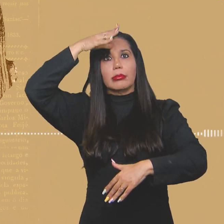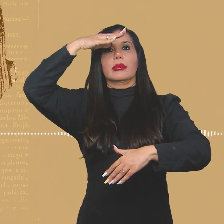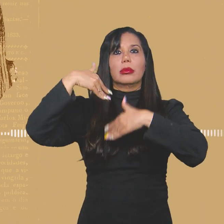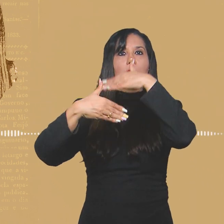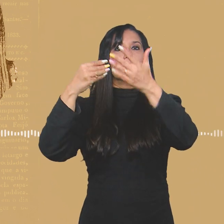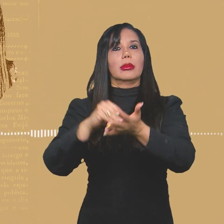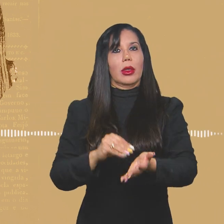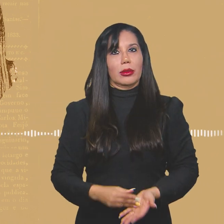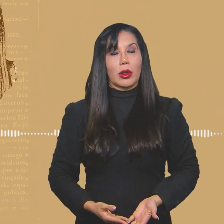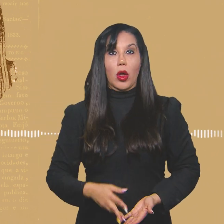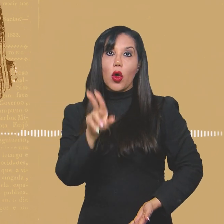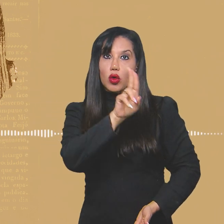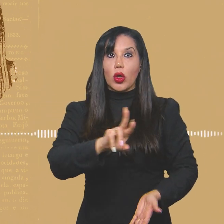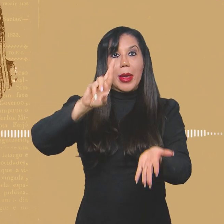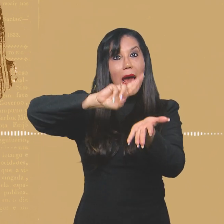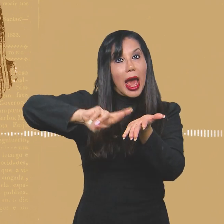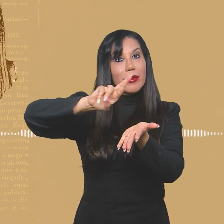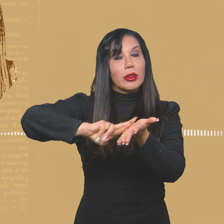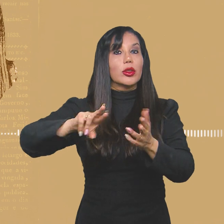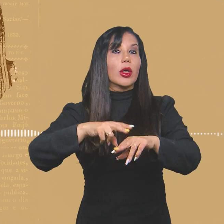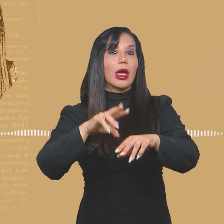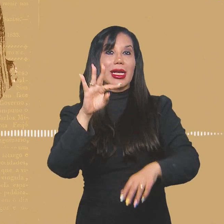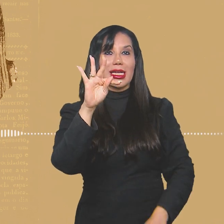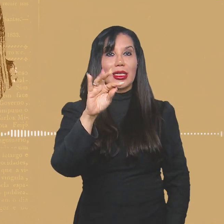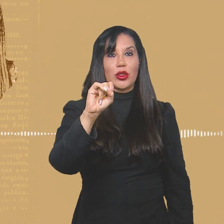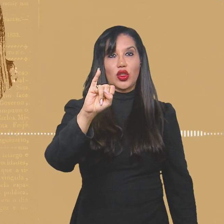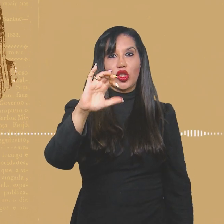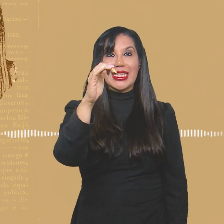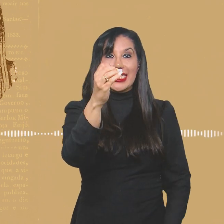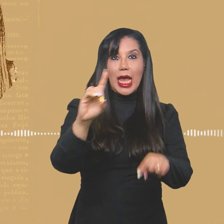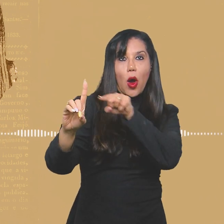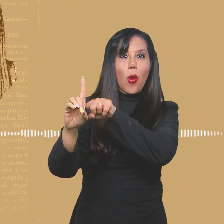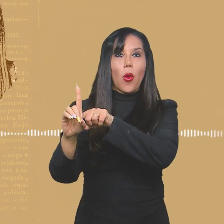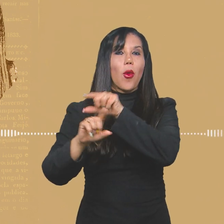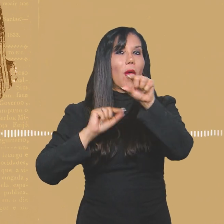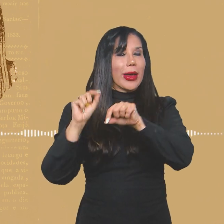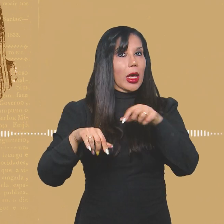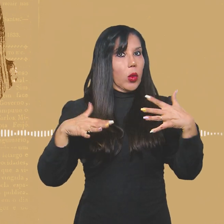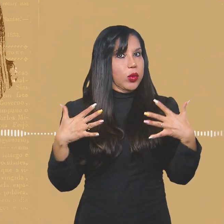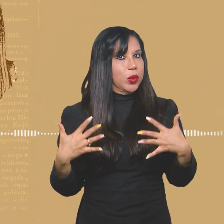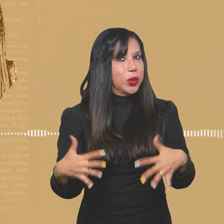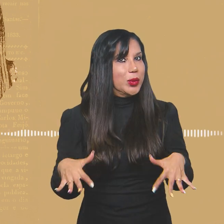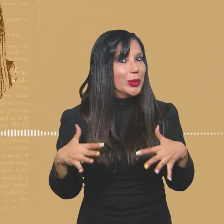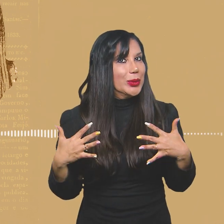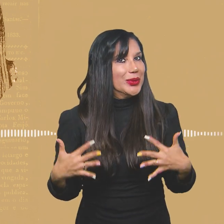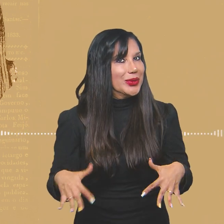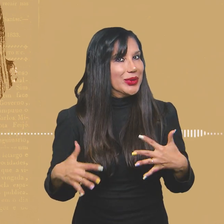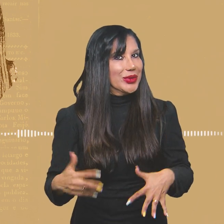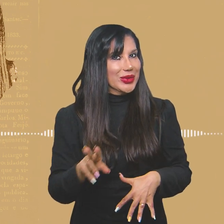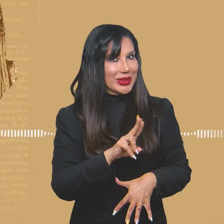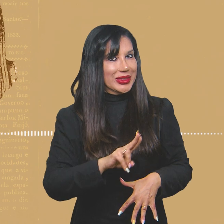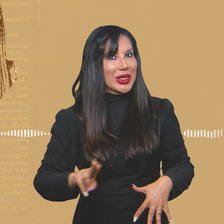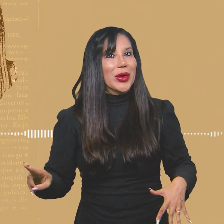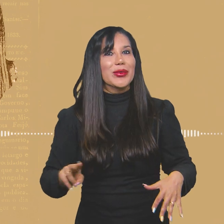O nome da revista se deve ao fato de Tição. É uma fagulha, uma faísca, um pedaço de